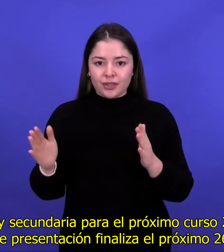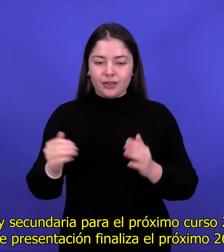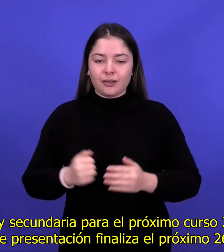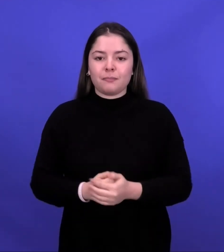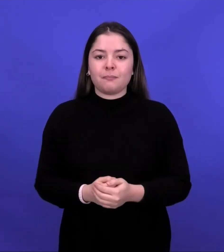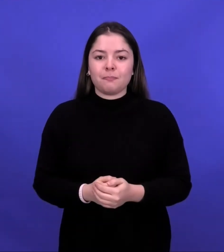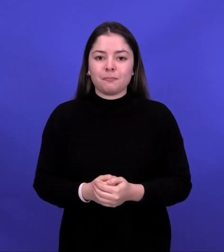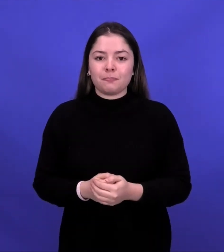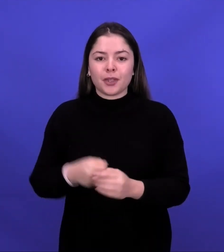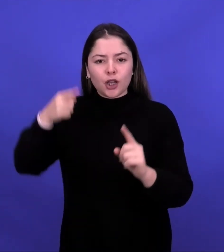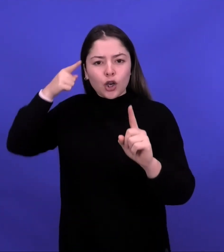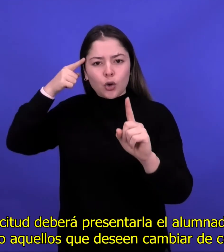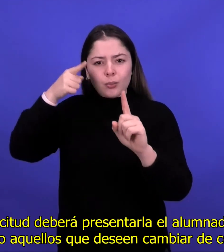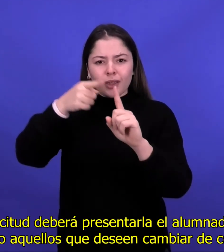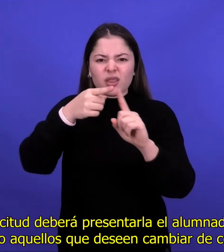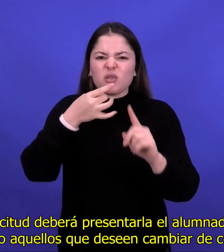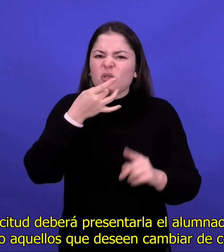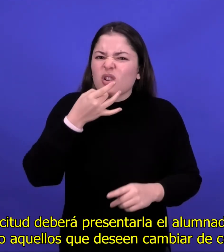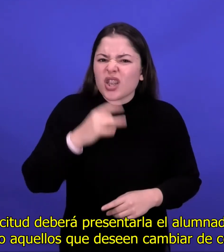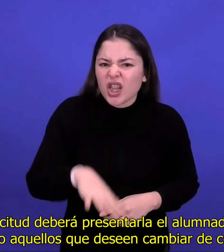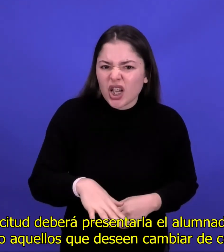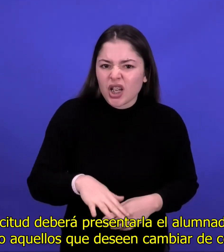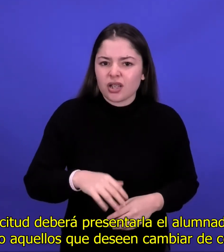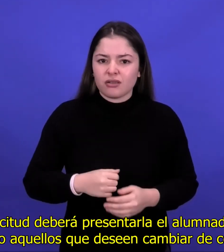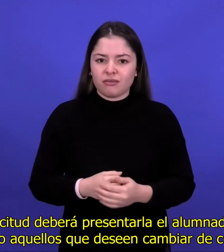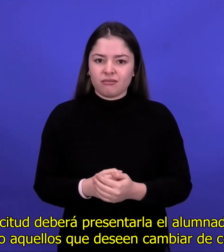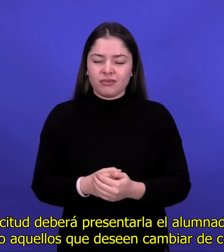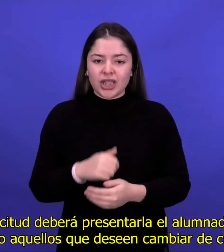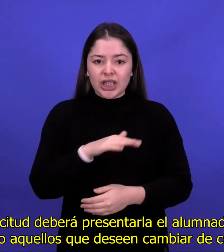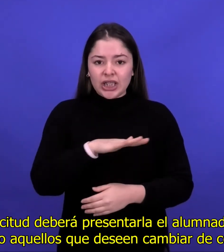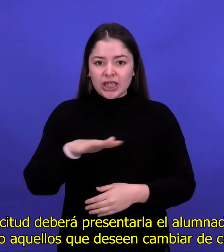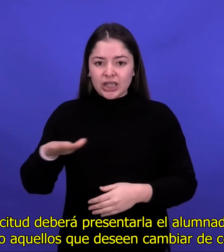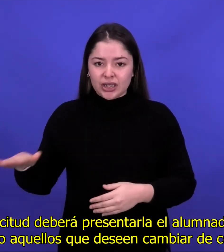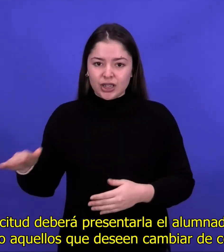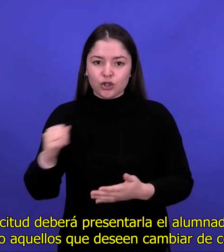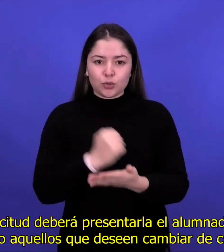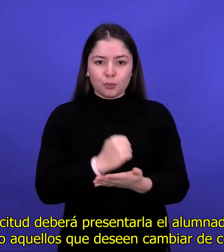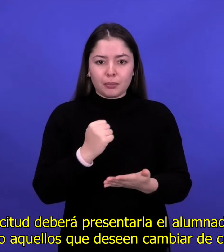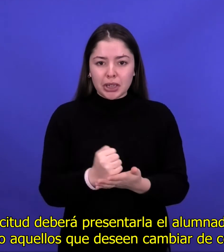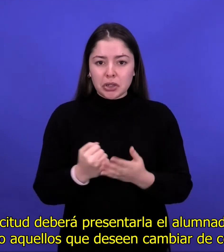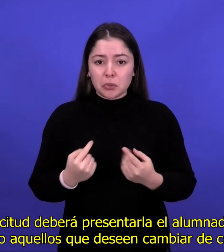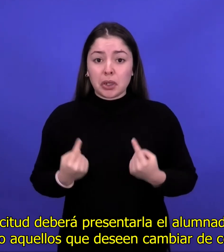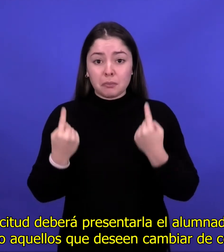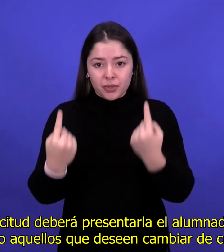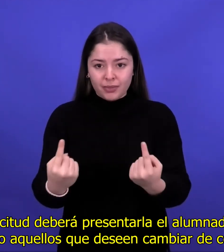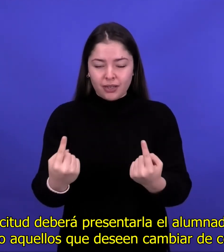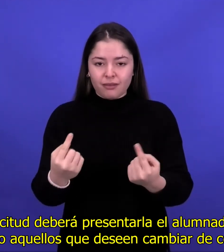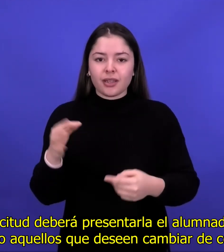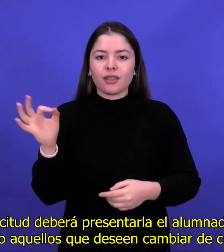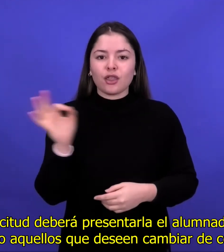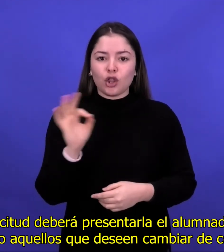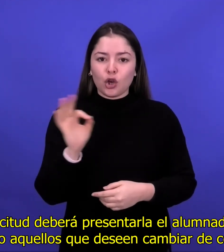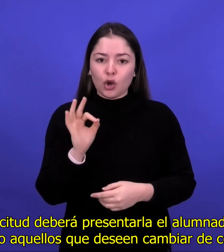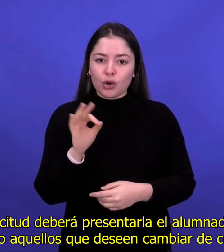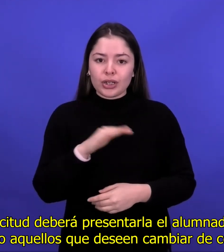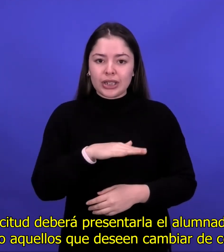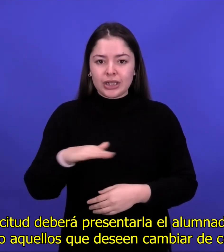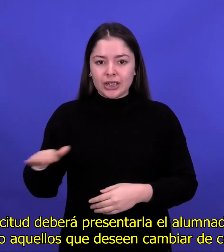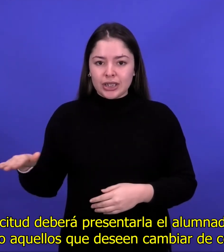Dicha solicitud deberá presentarla el alumnado de nueva matriculación o aquellos que deseen